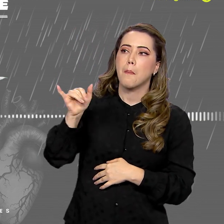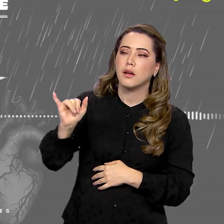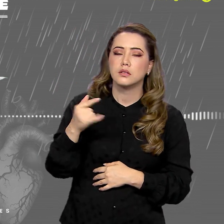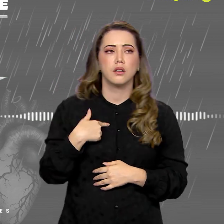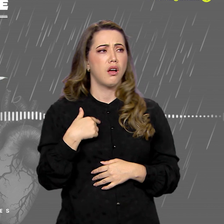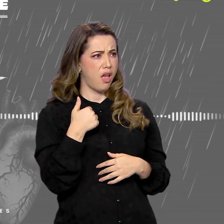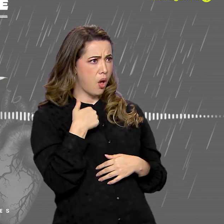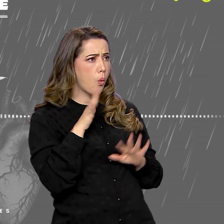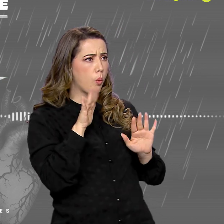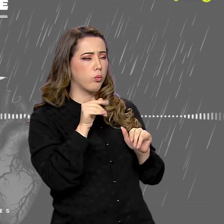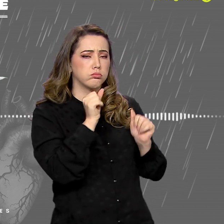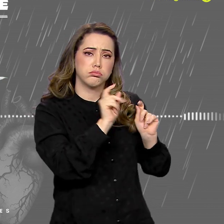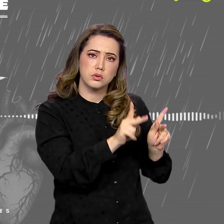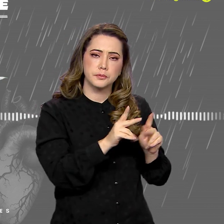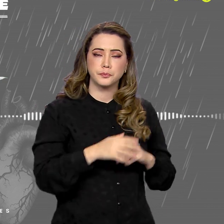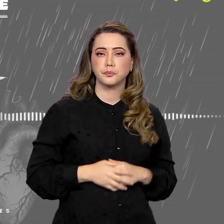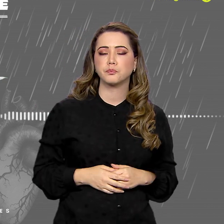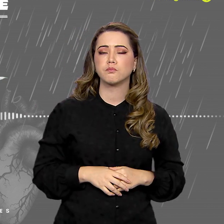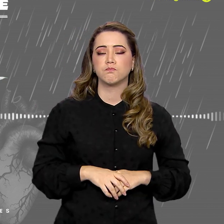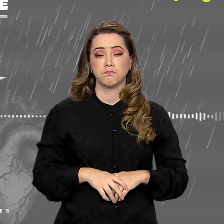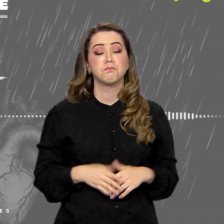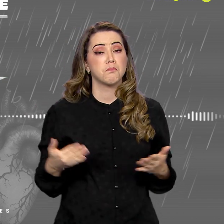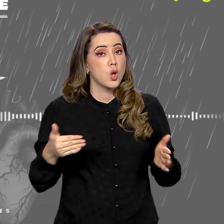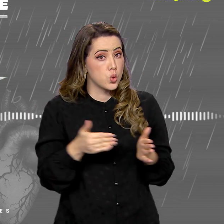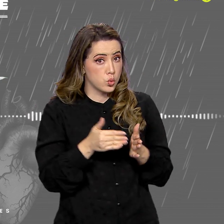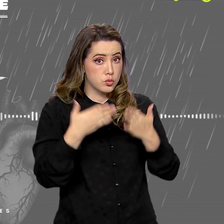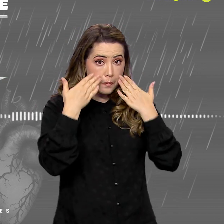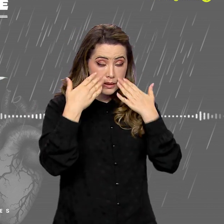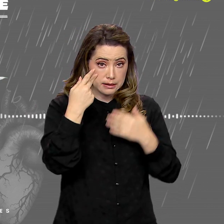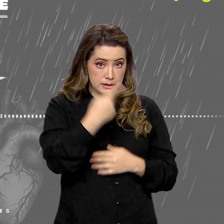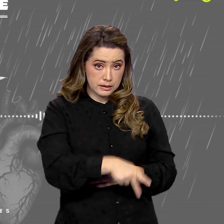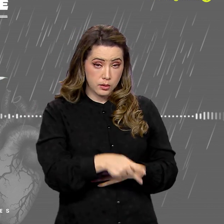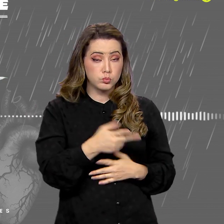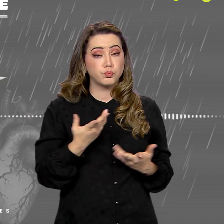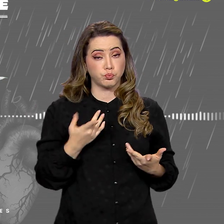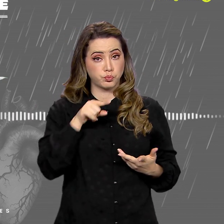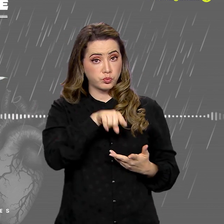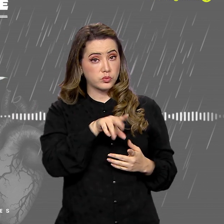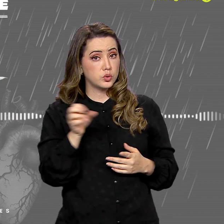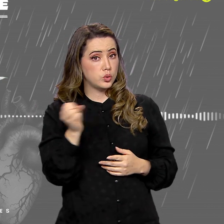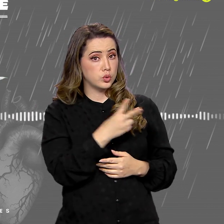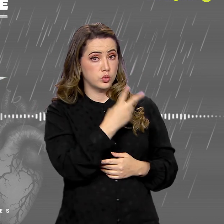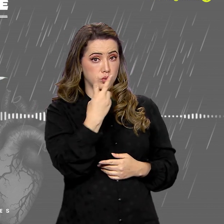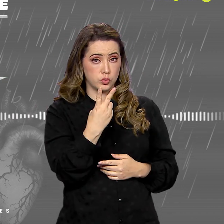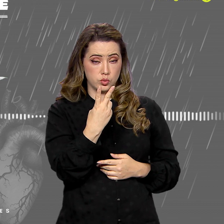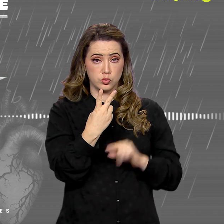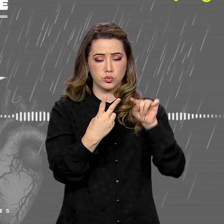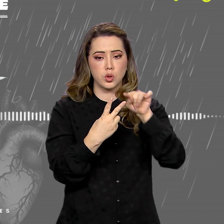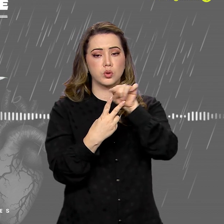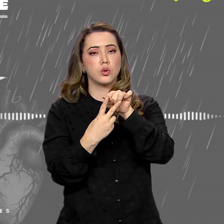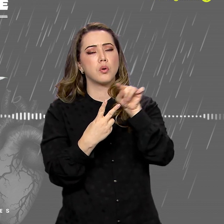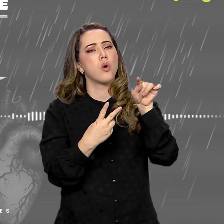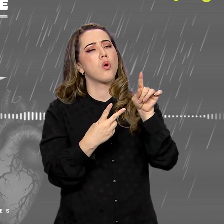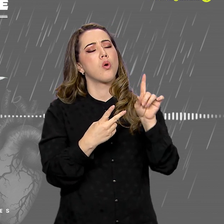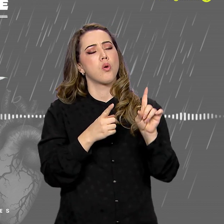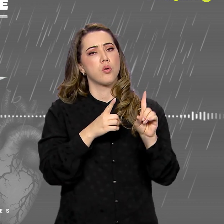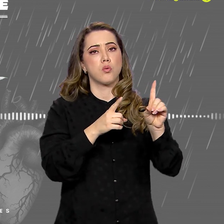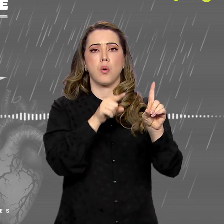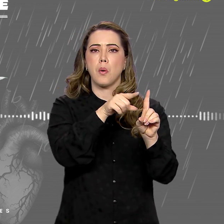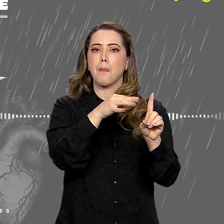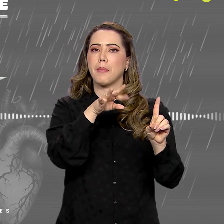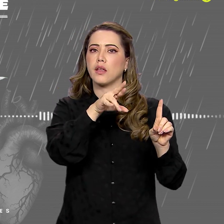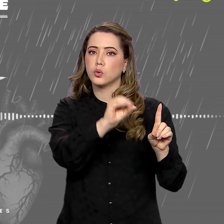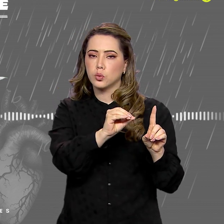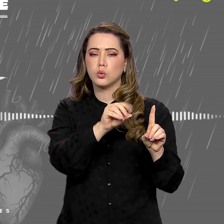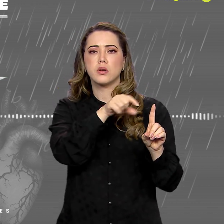Opa, eu? Estava distraída aqui. É contigo. No último capítulo dessa temporada, a gente traz dois novos personagens. Um deles